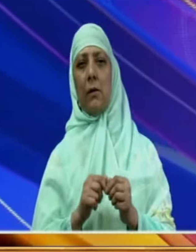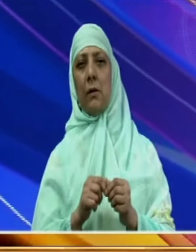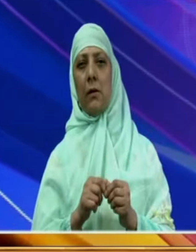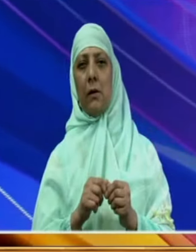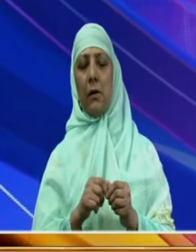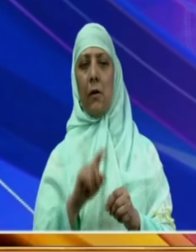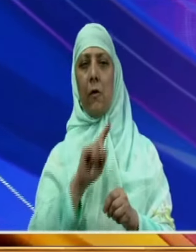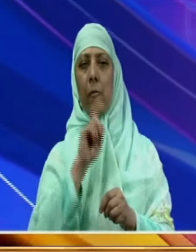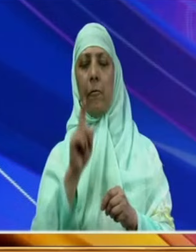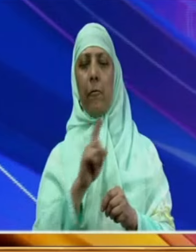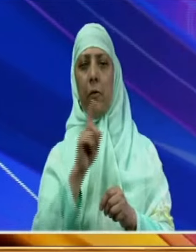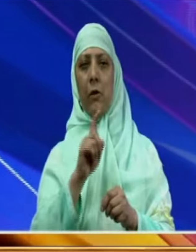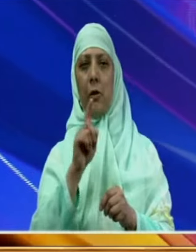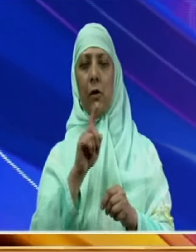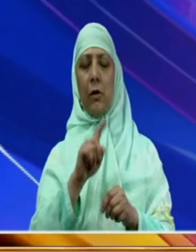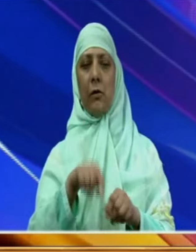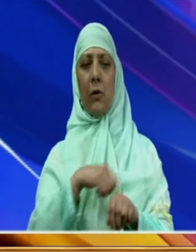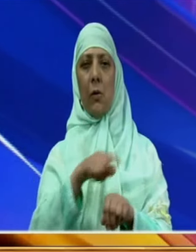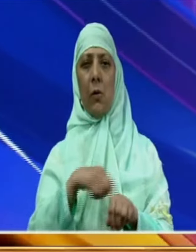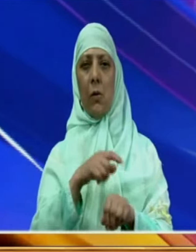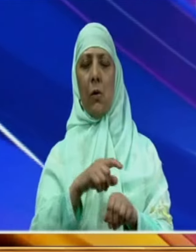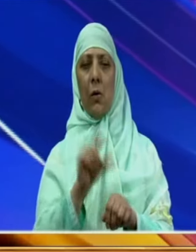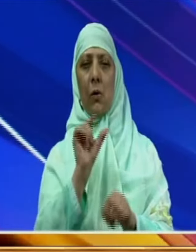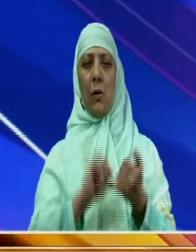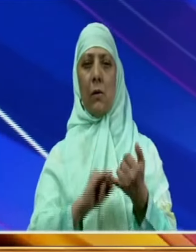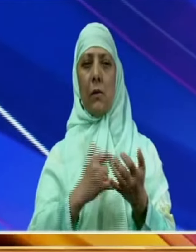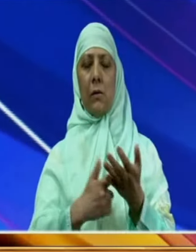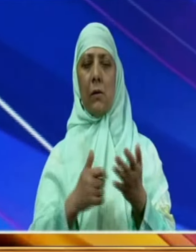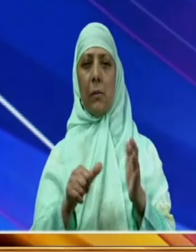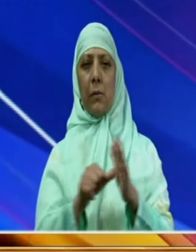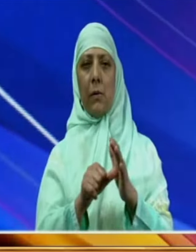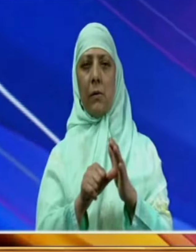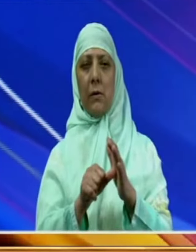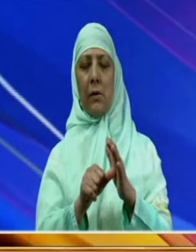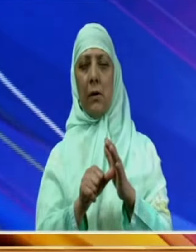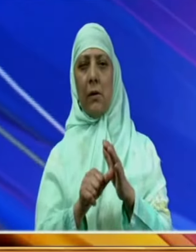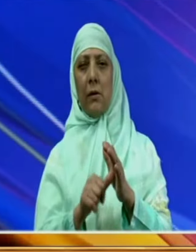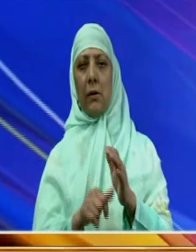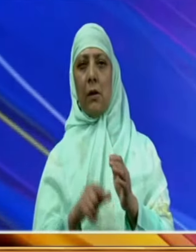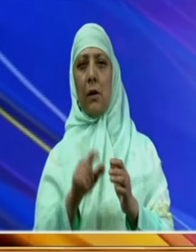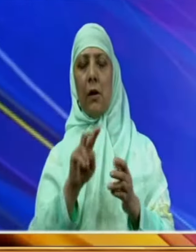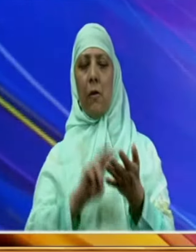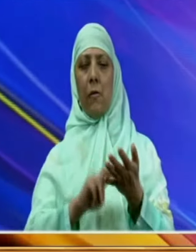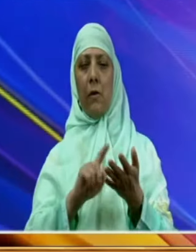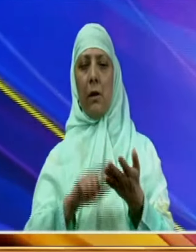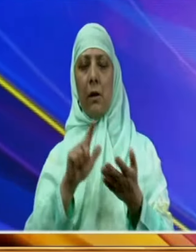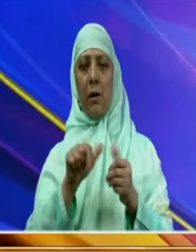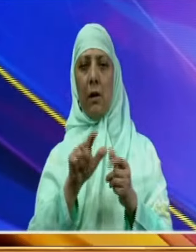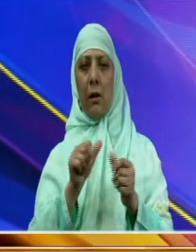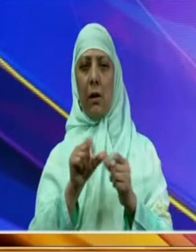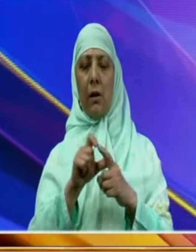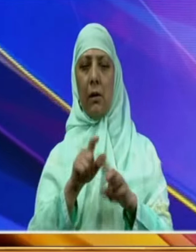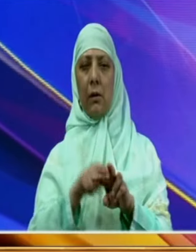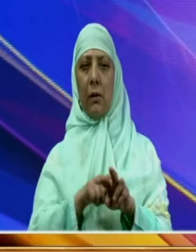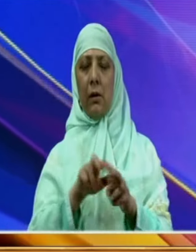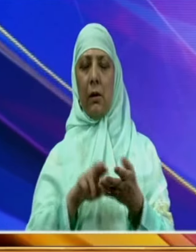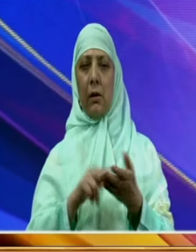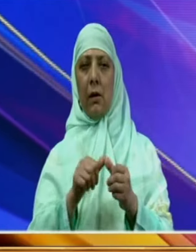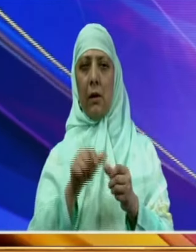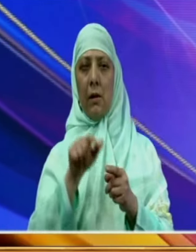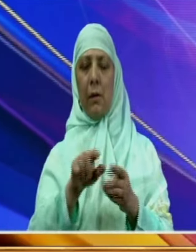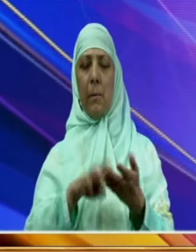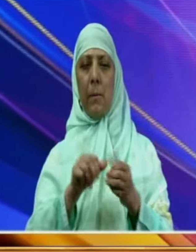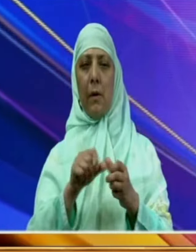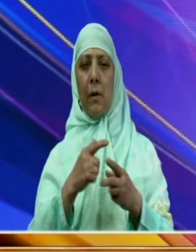پہلے مرحلے میں روس کے صدر، ولادمی اور پوتین کی دعوت پر ماسکو میں بھارت